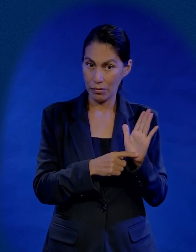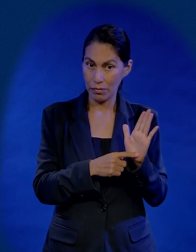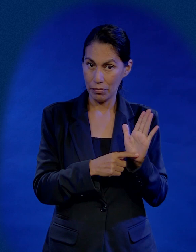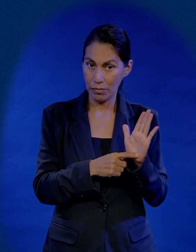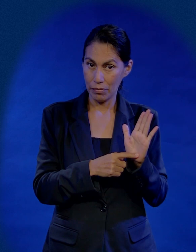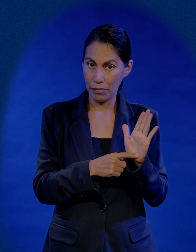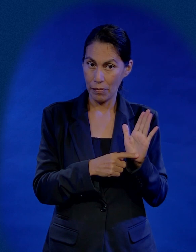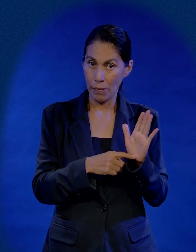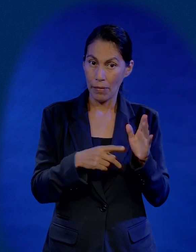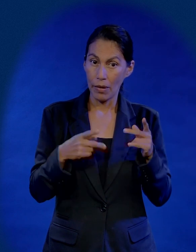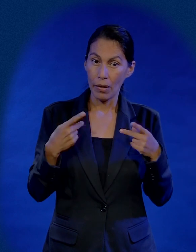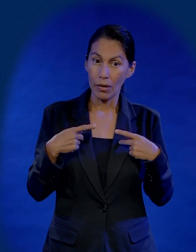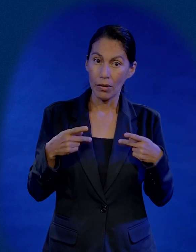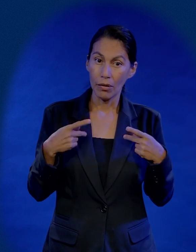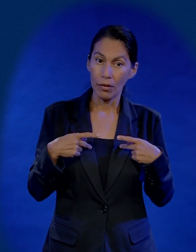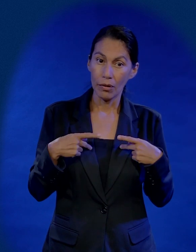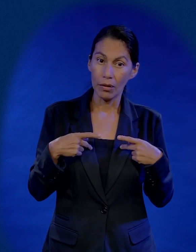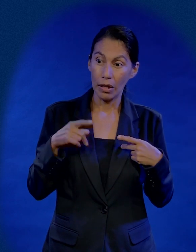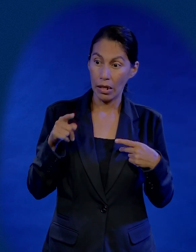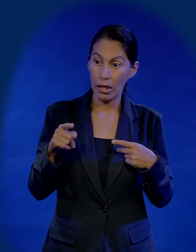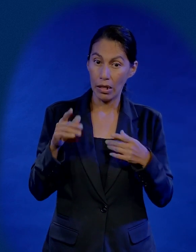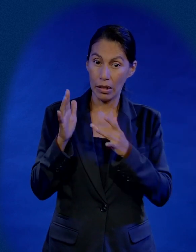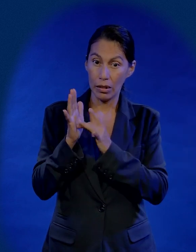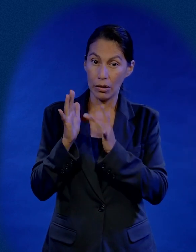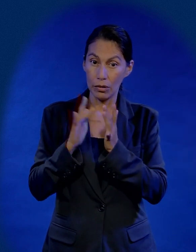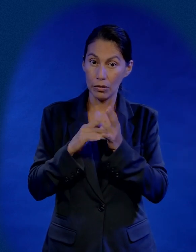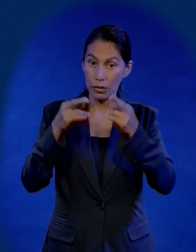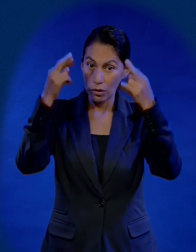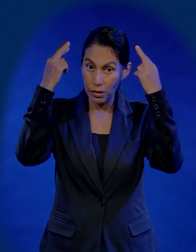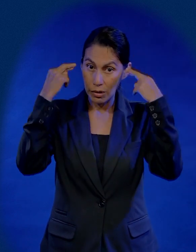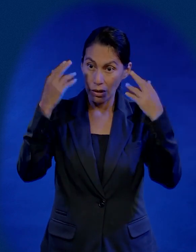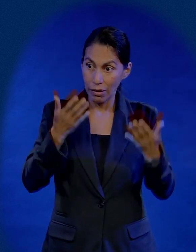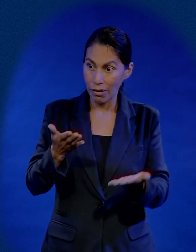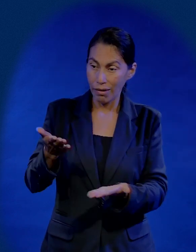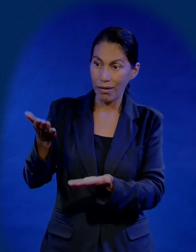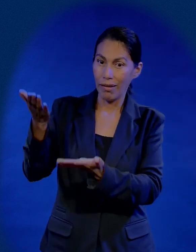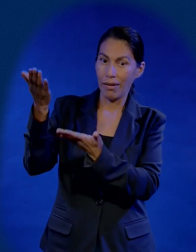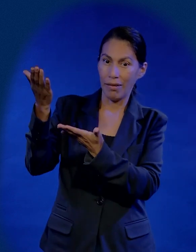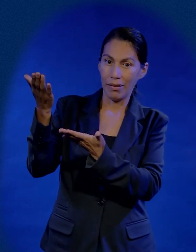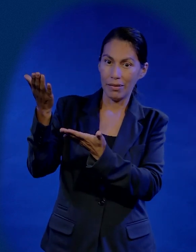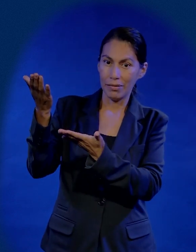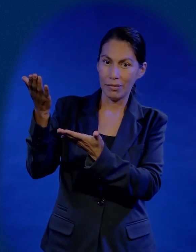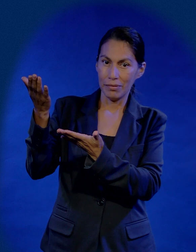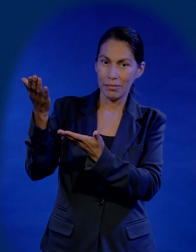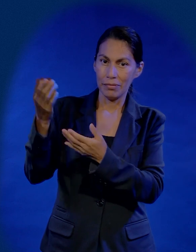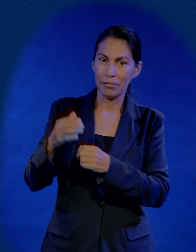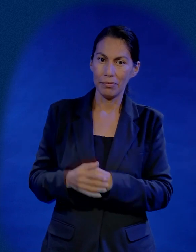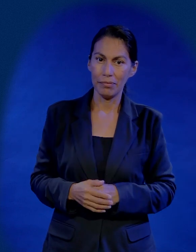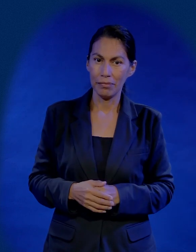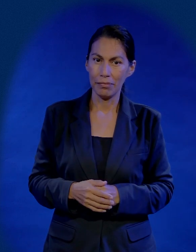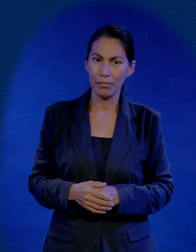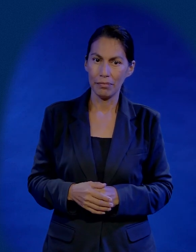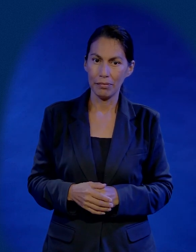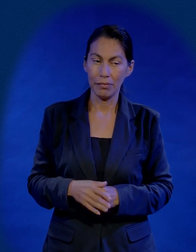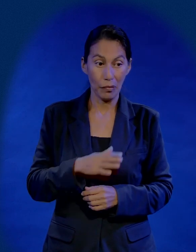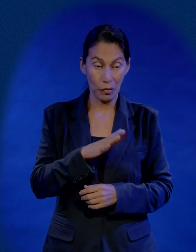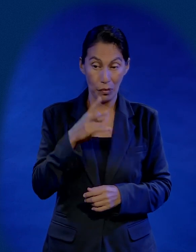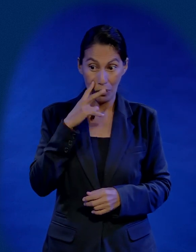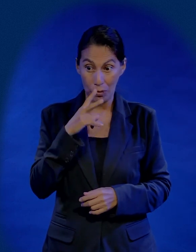registra que la gente quiso hacer rey a Jesús. ¿Se acuerdan? La gente quiso hacer mesías a Jesús